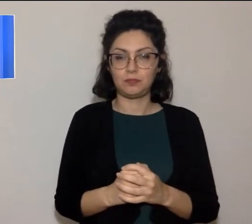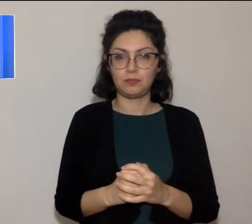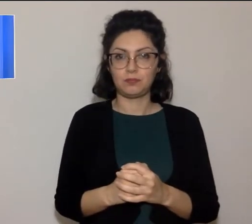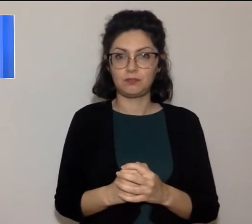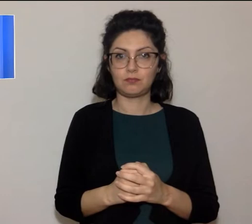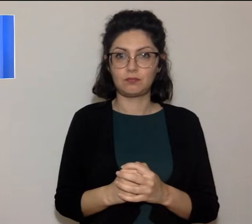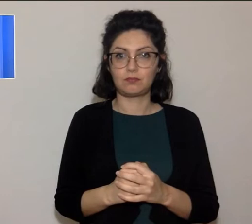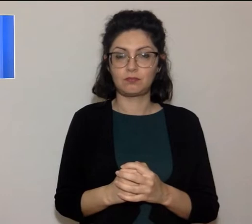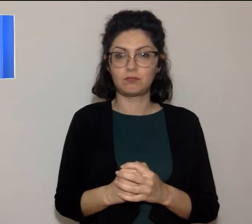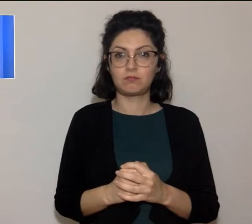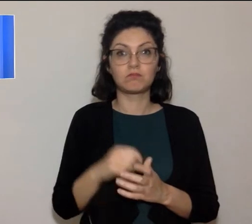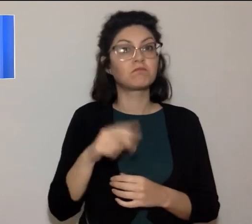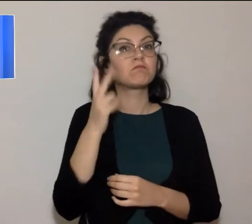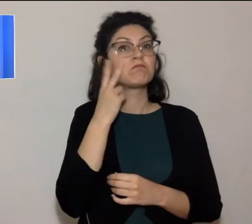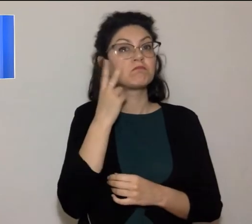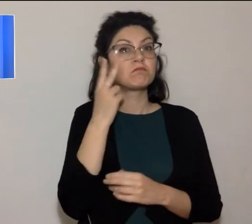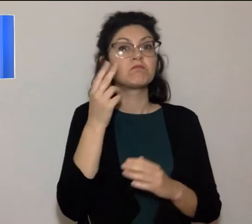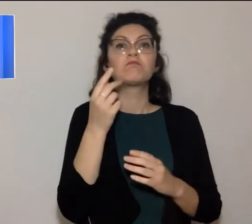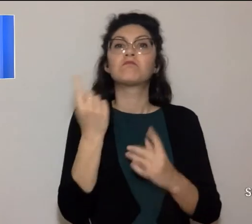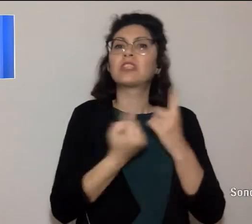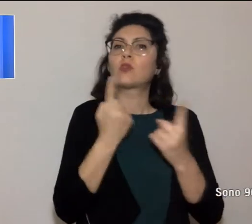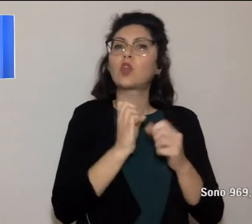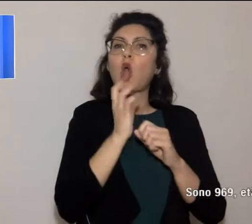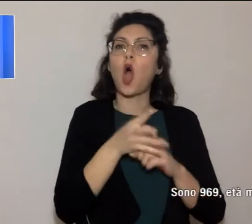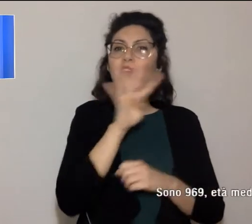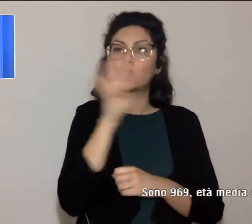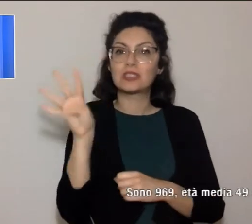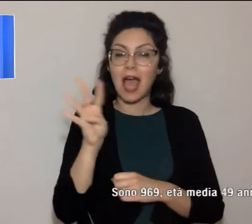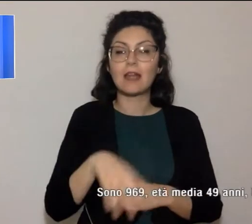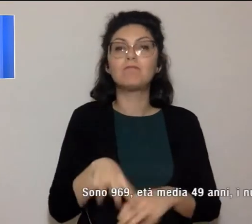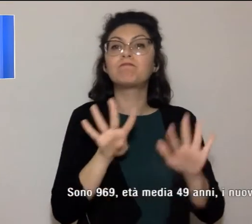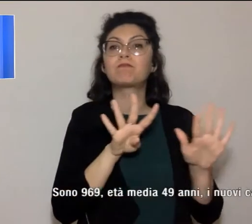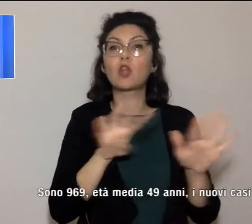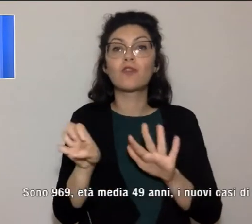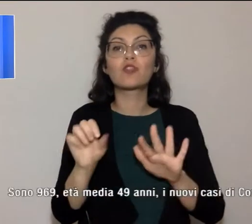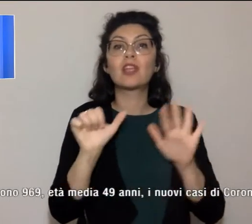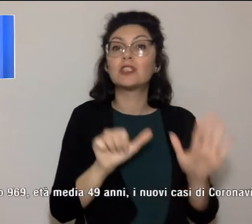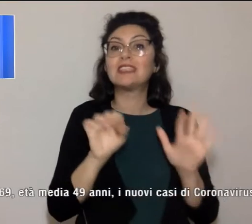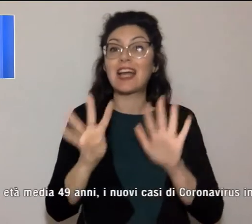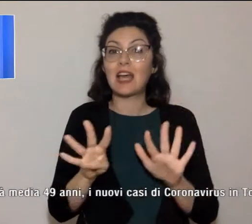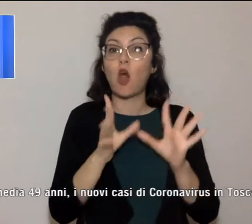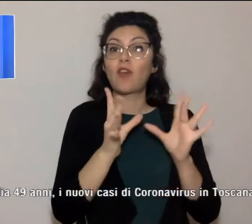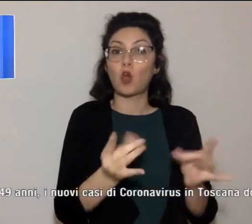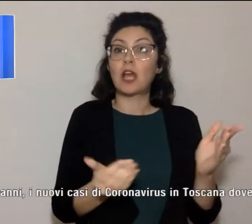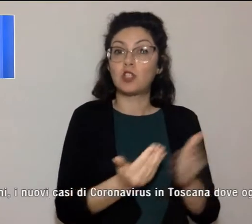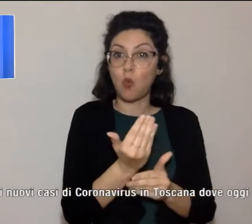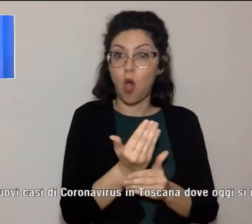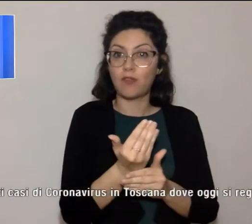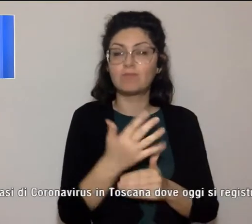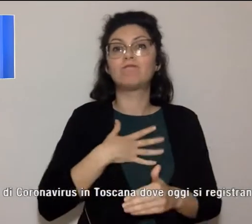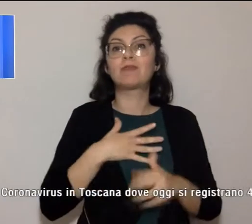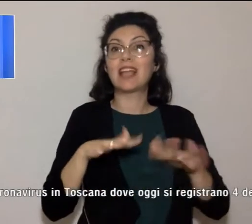E vediamo i casi Covid in Toscana. Sono 969 i nuovi positivi, l'età media 49